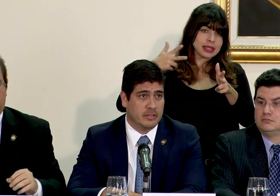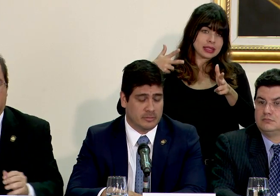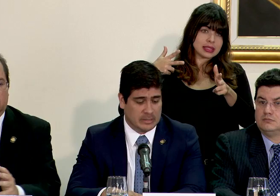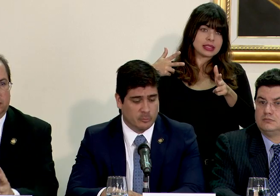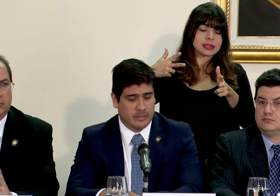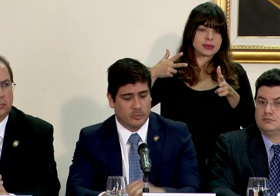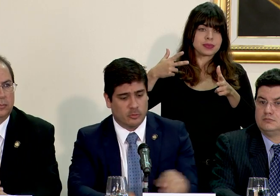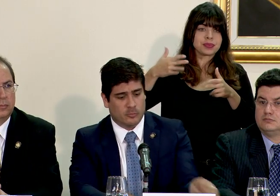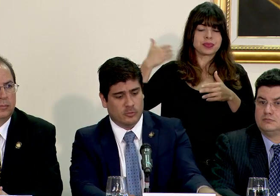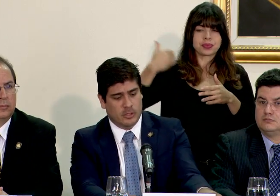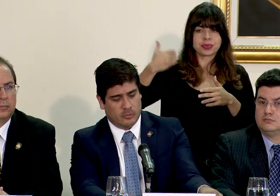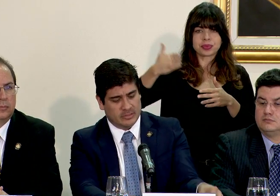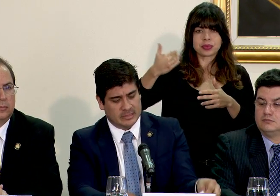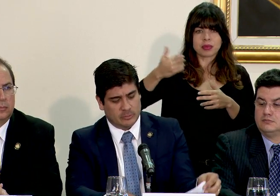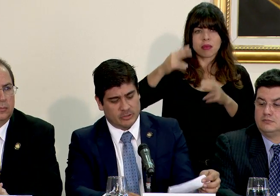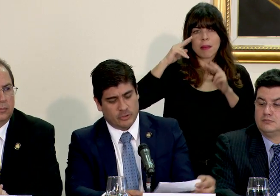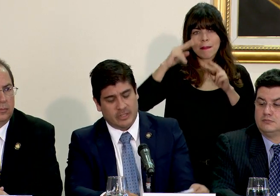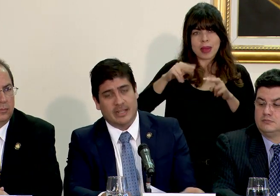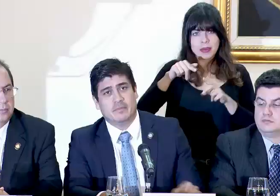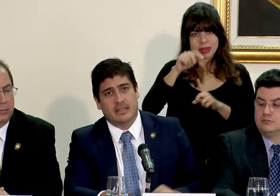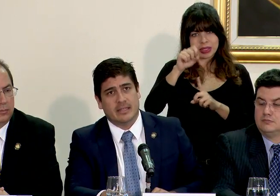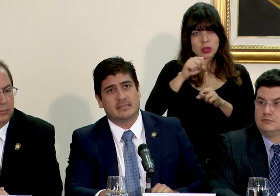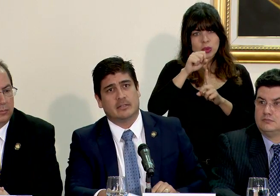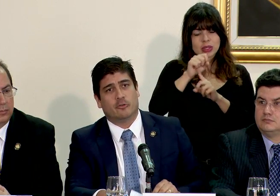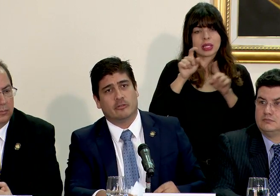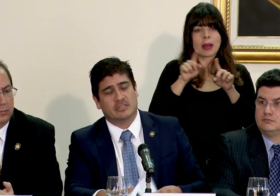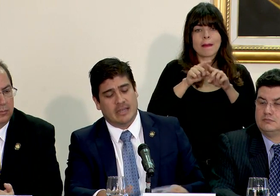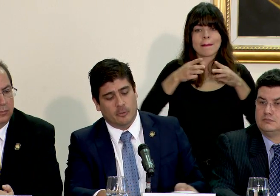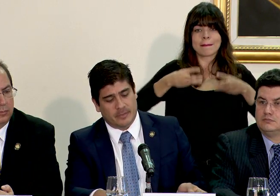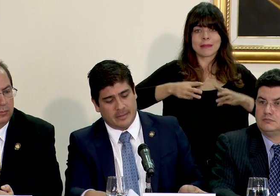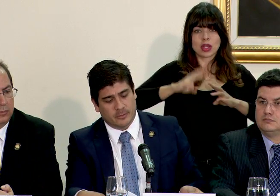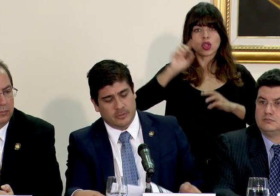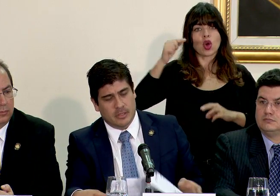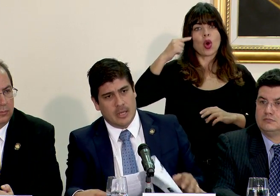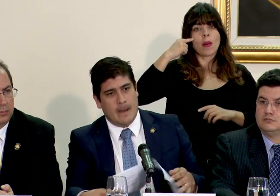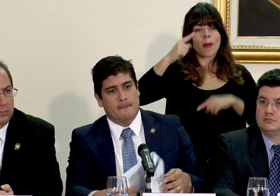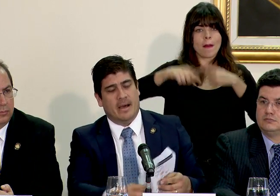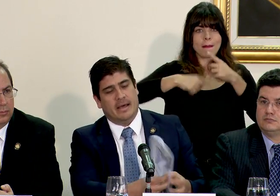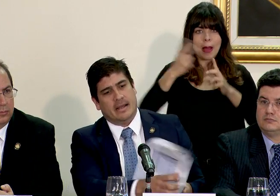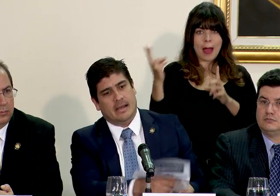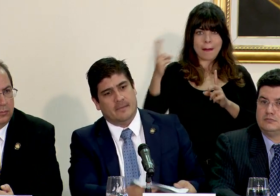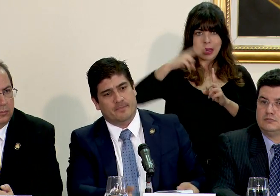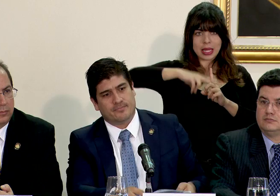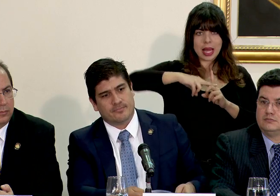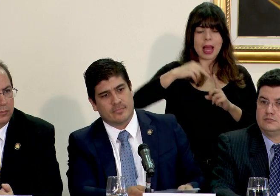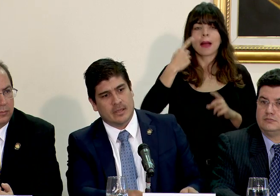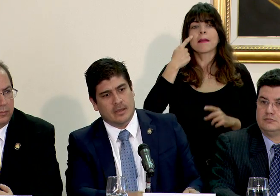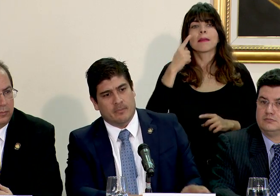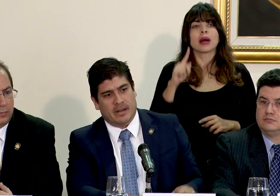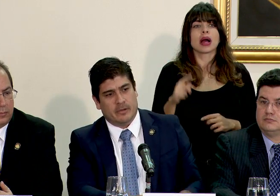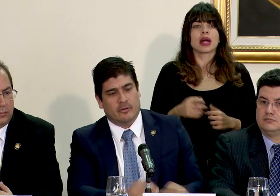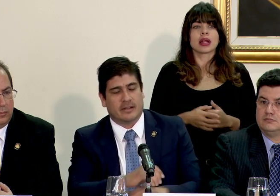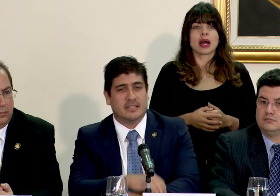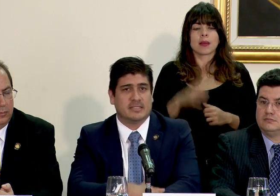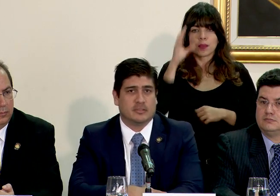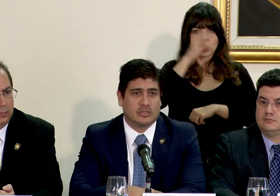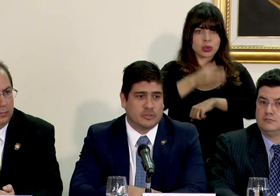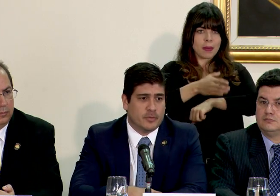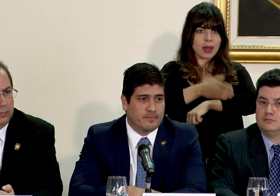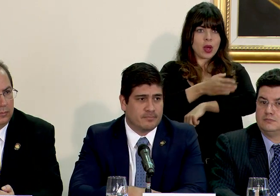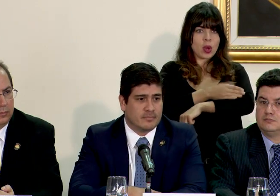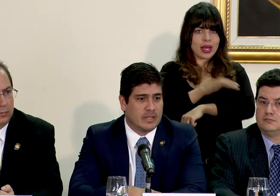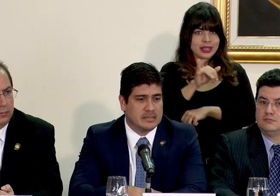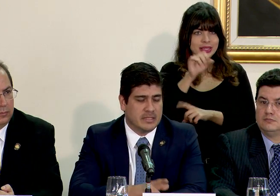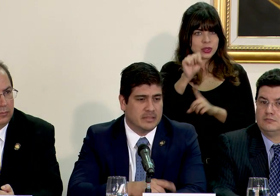hemos vivido y lo que estamos viendo con esta situación y las medidas que el gobierno está adoptando para mejorar dicha